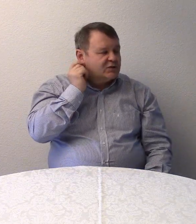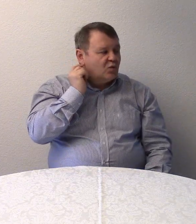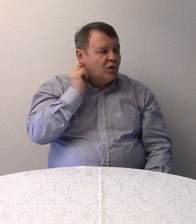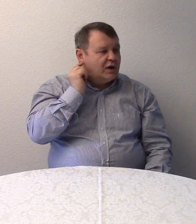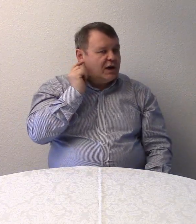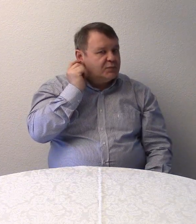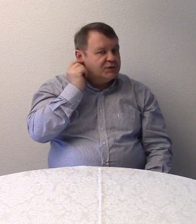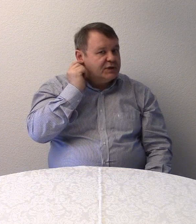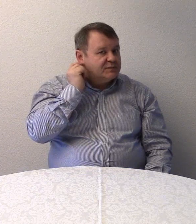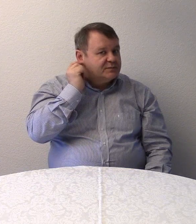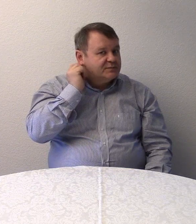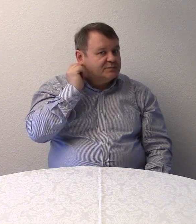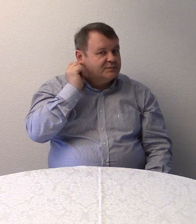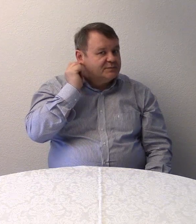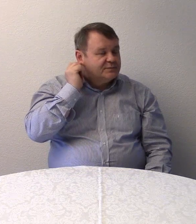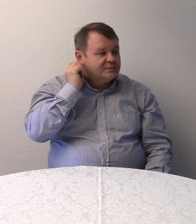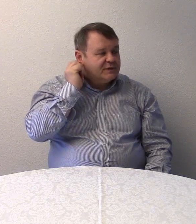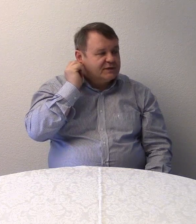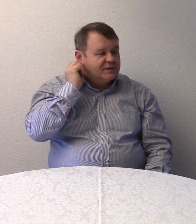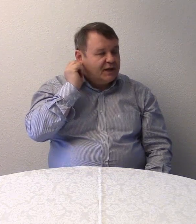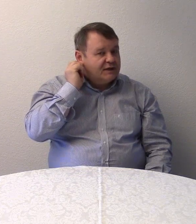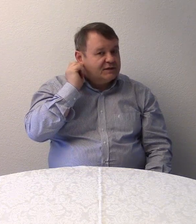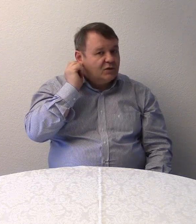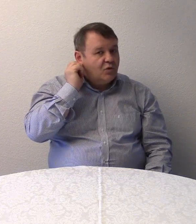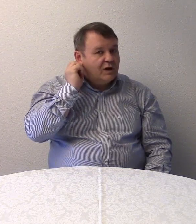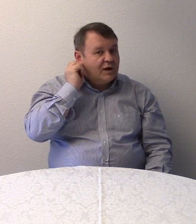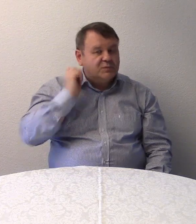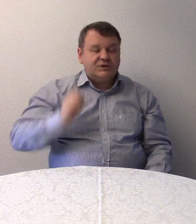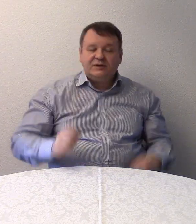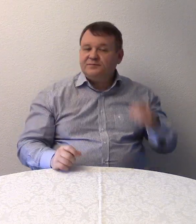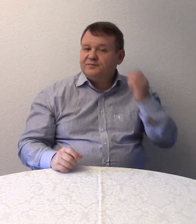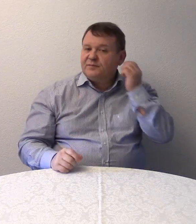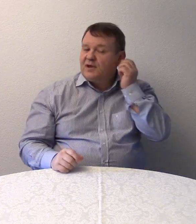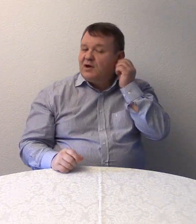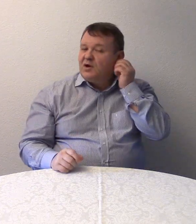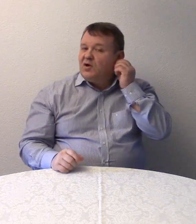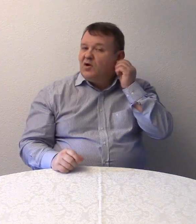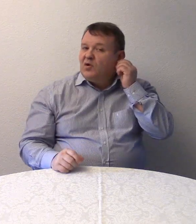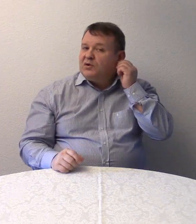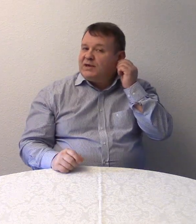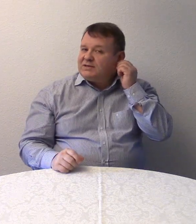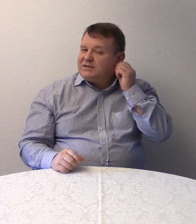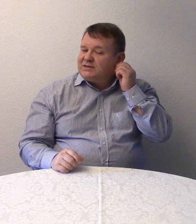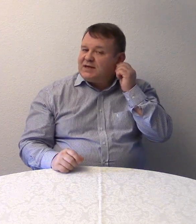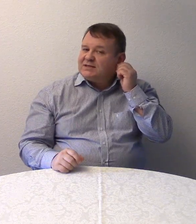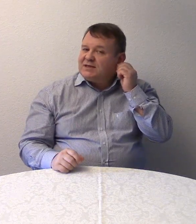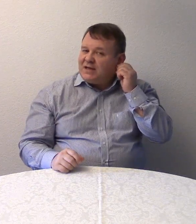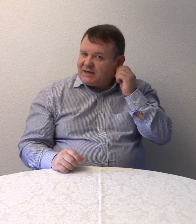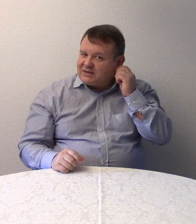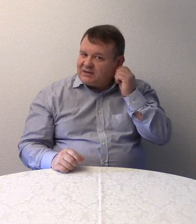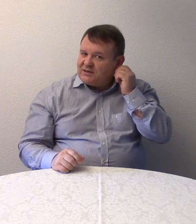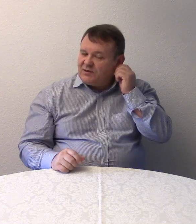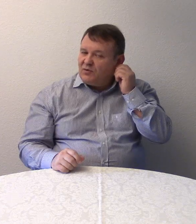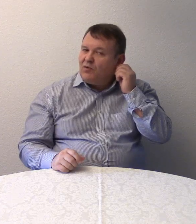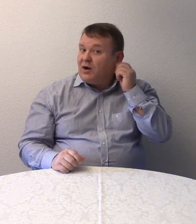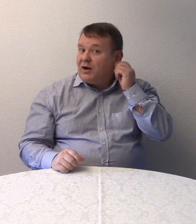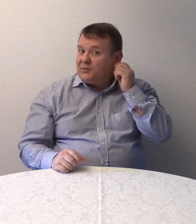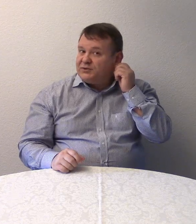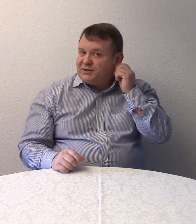Ohrläppchen. Das rechte Ohrläppchen. Und das ist das linke Ohrläppchen.